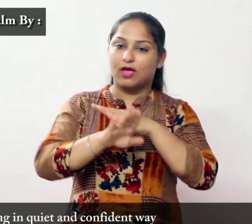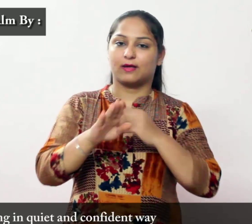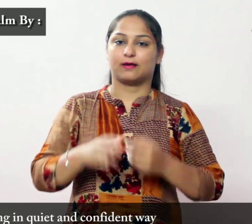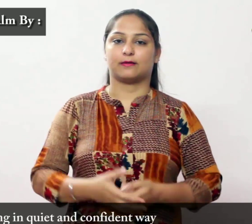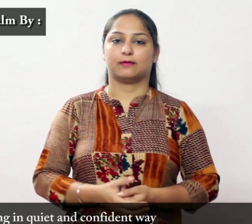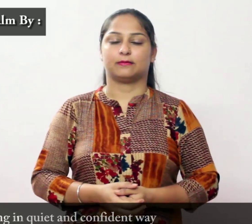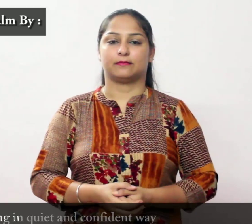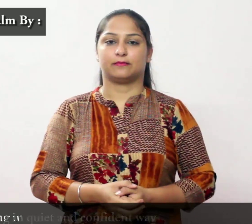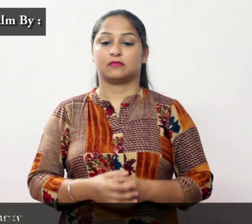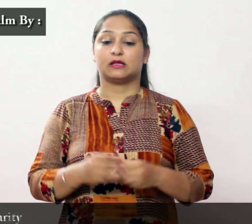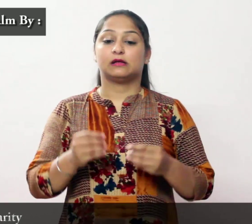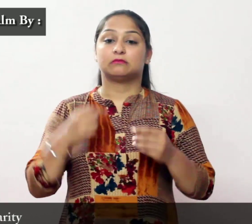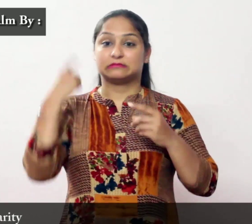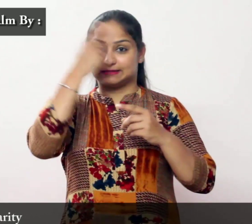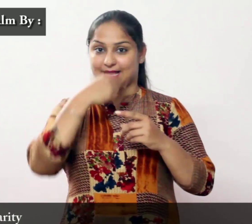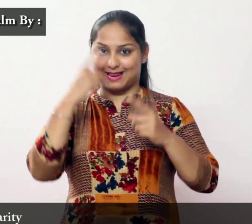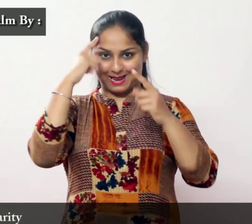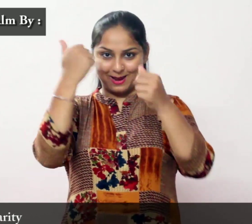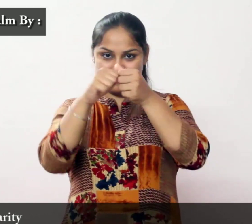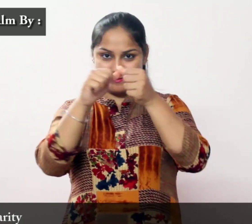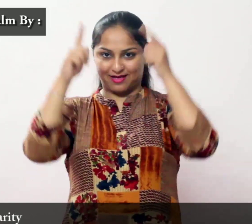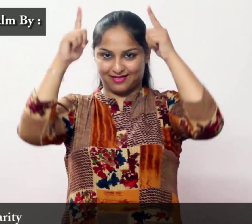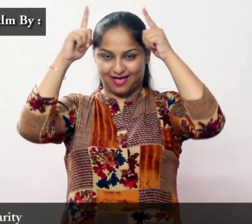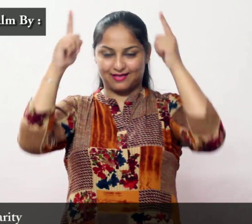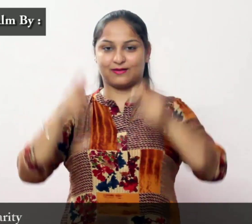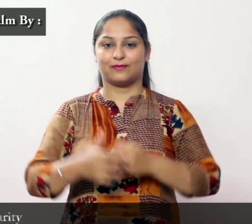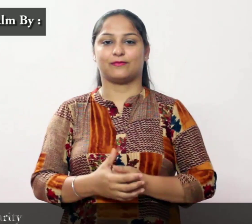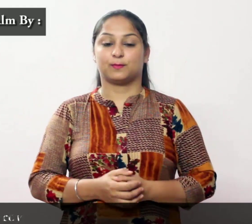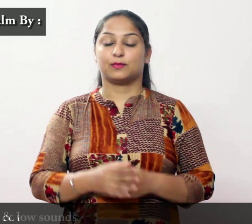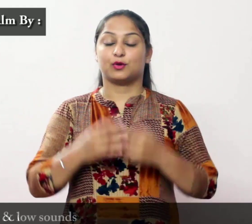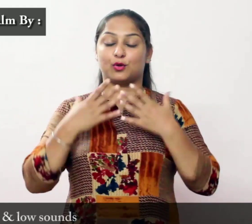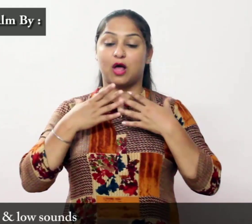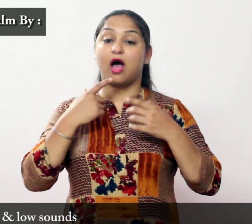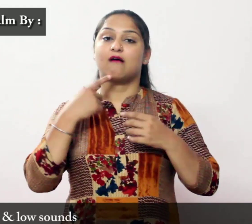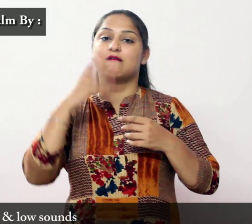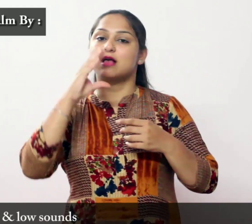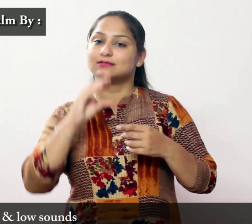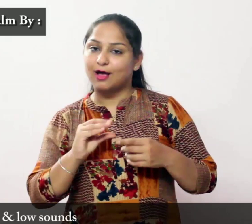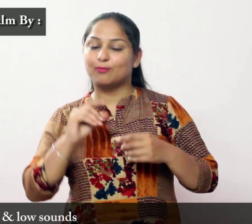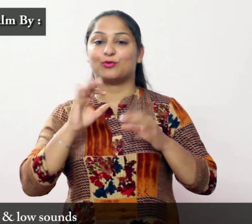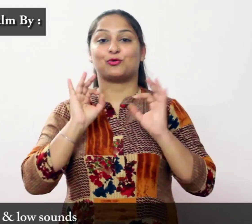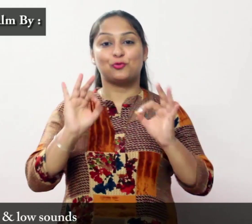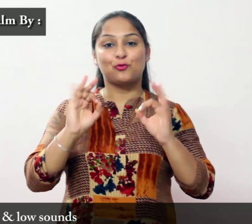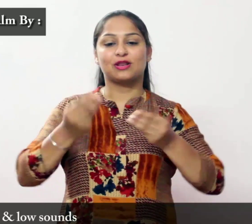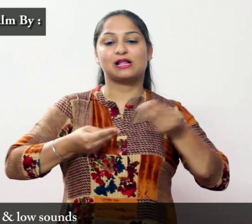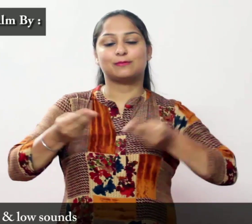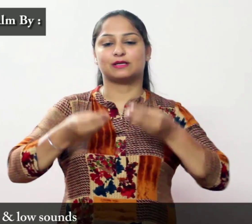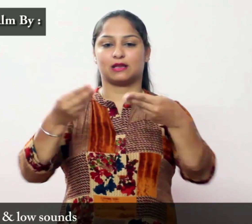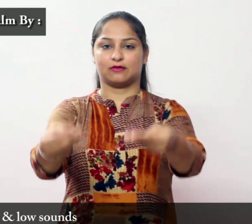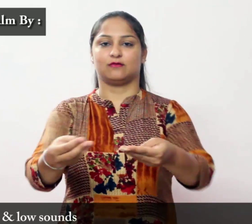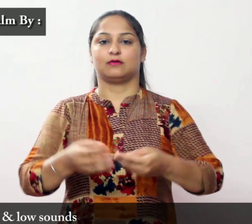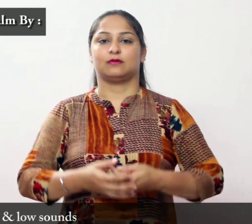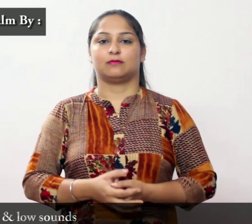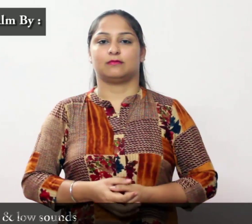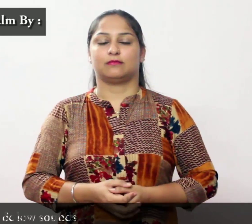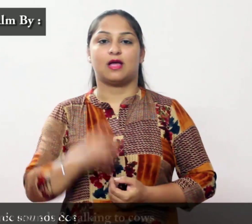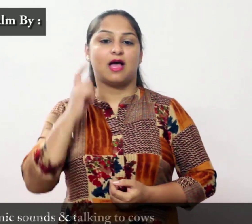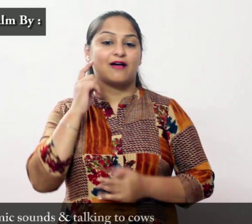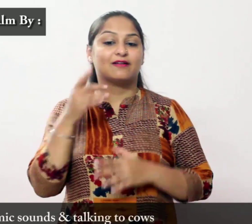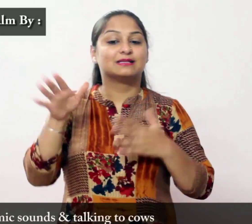सूप रियच्छे हैं कोमल और कम आवाज गायों से बात करना और